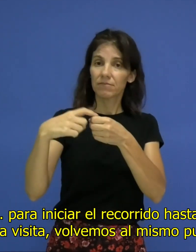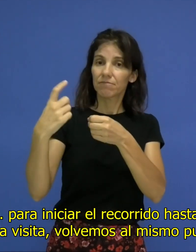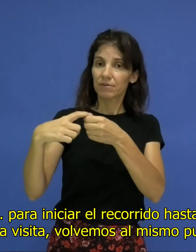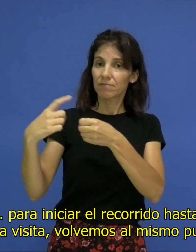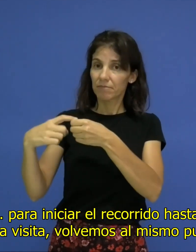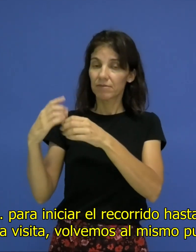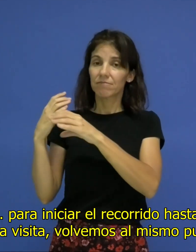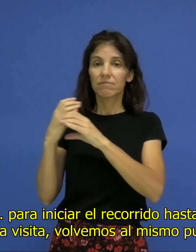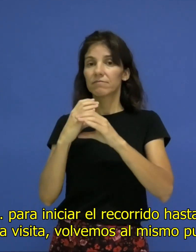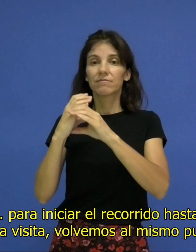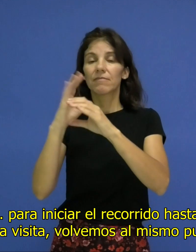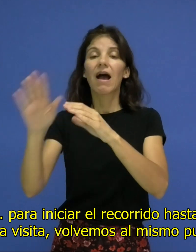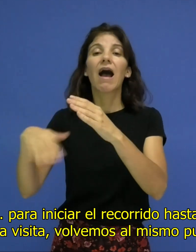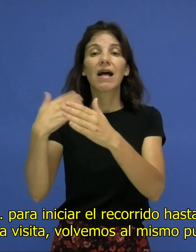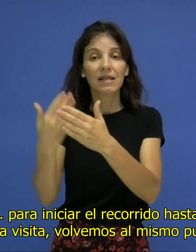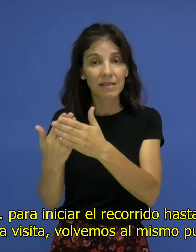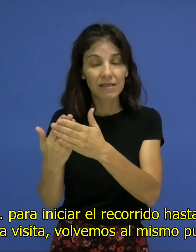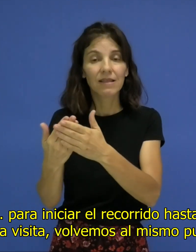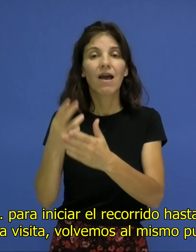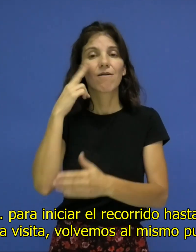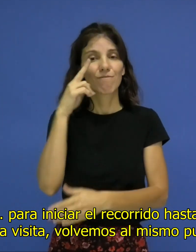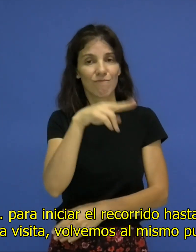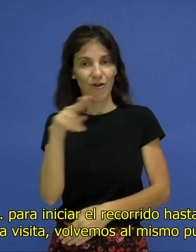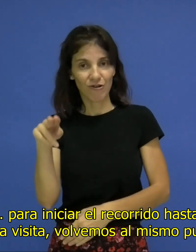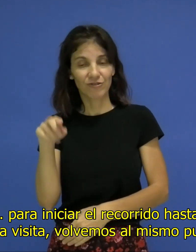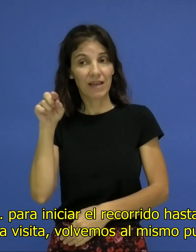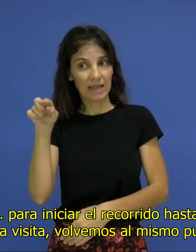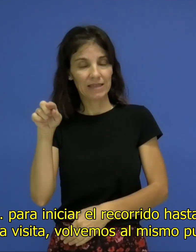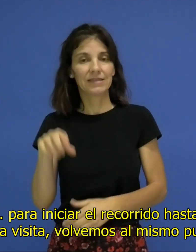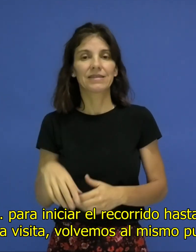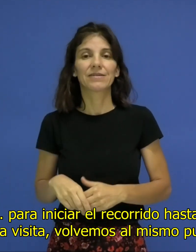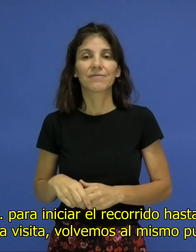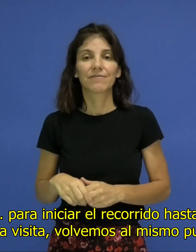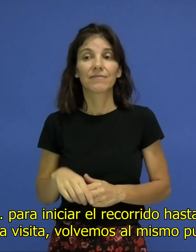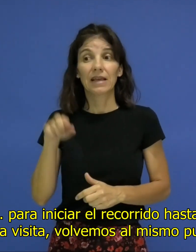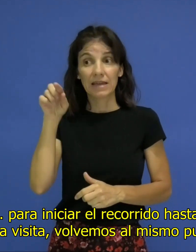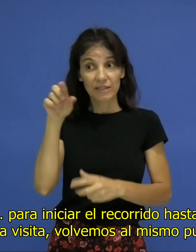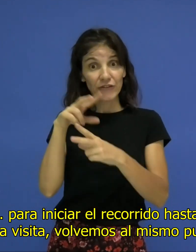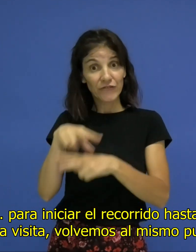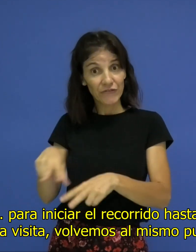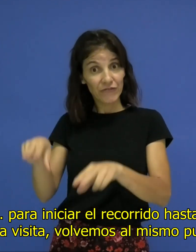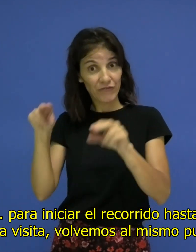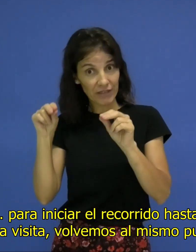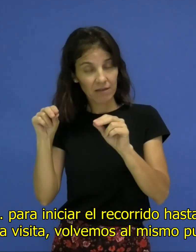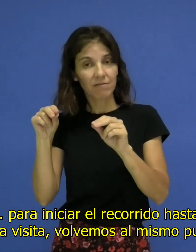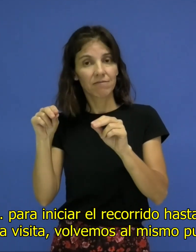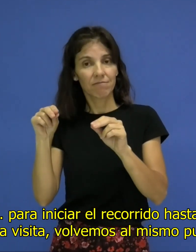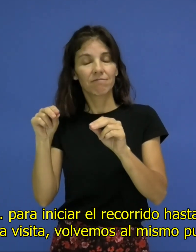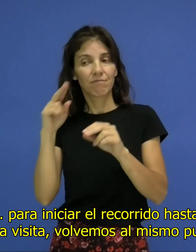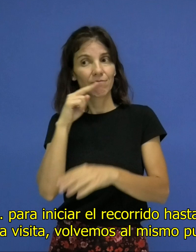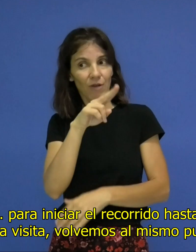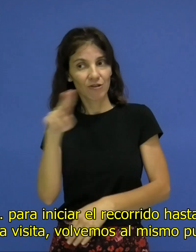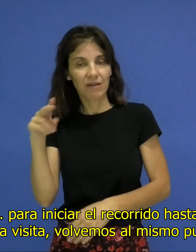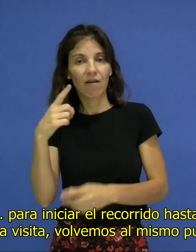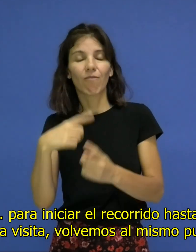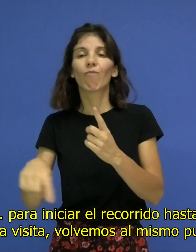para iniciar el recorrido. Hasta el museo. Cuando finalicemos la